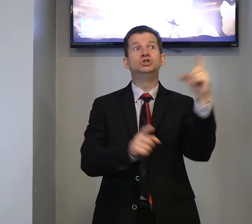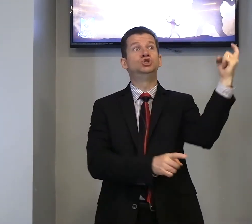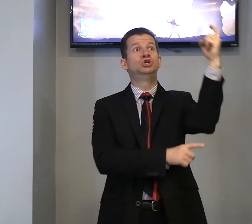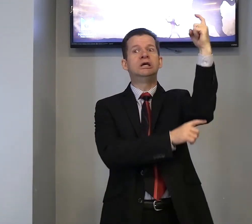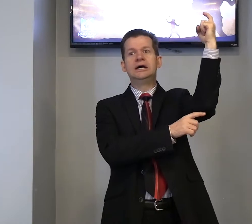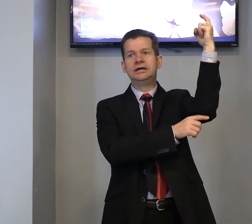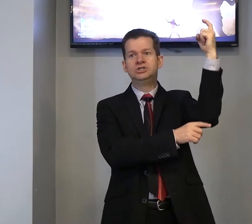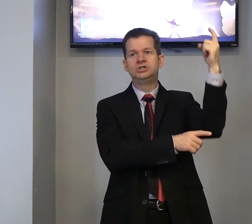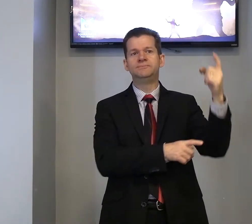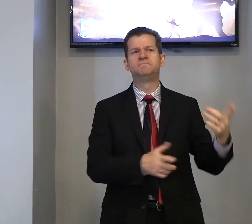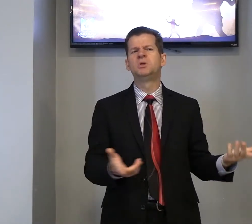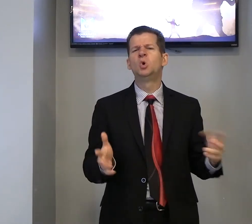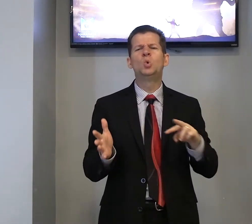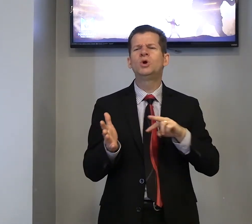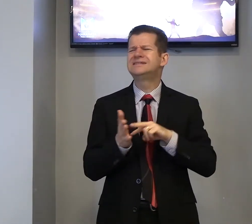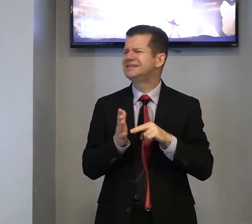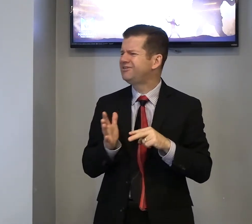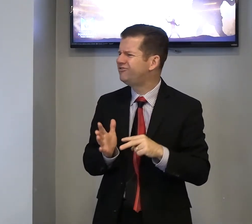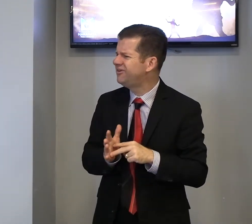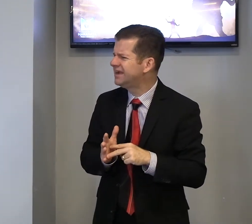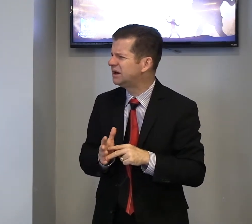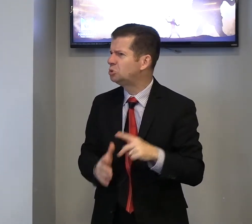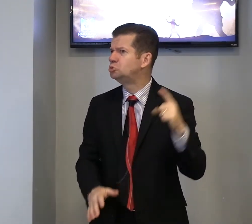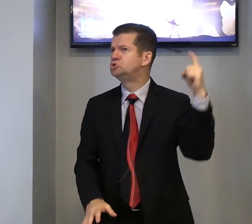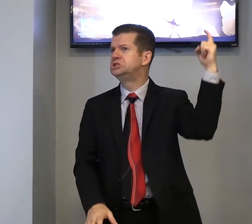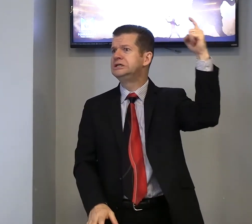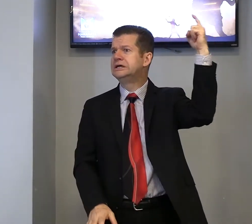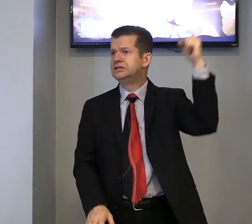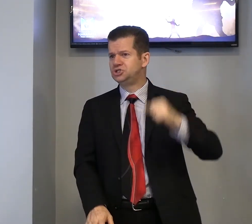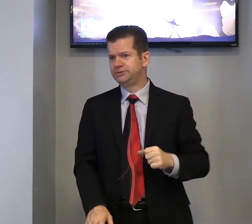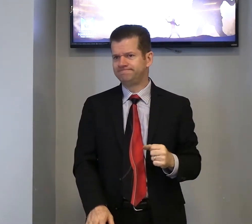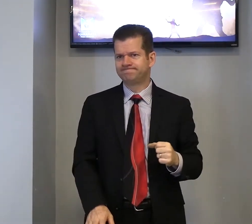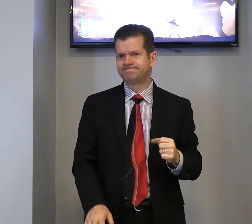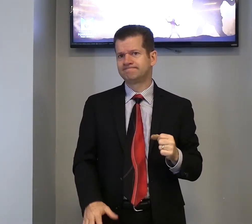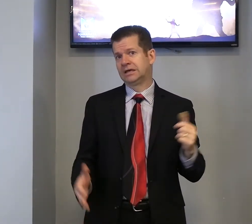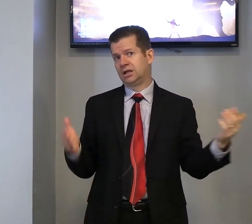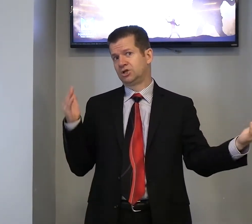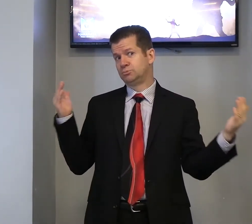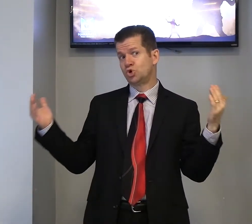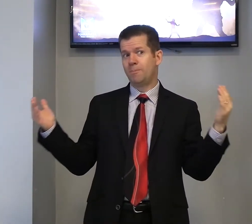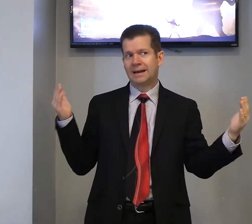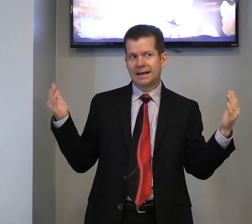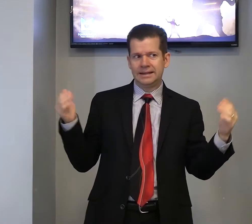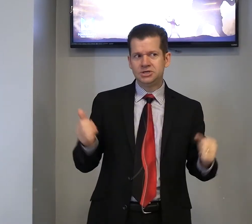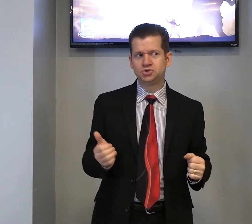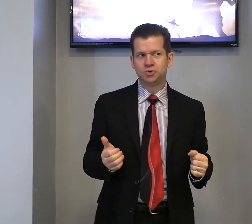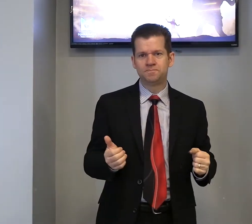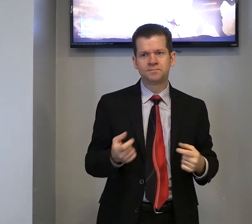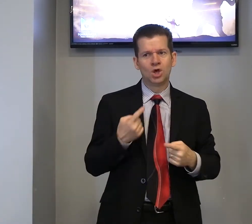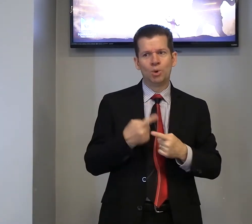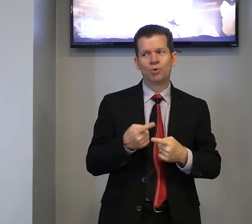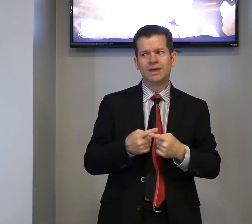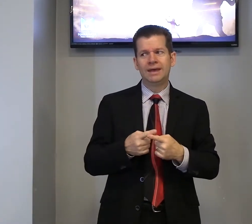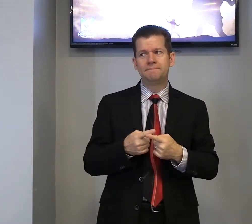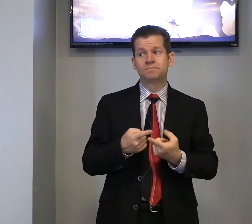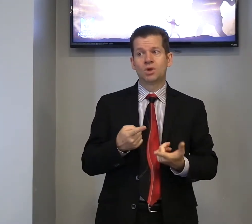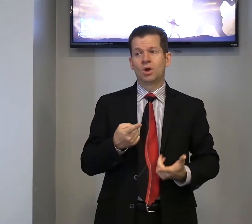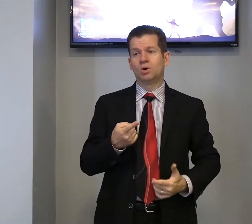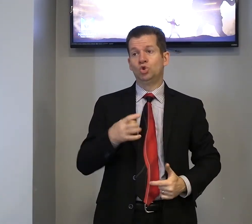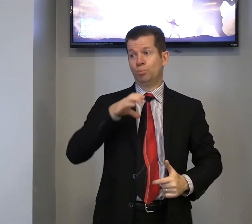gigante, o que significa? Um gigante, nós vamos comparar isso, porque no